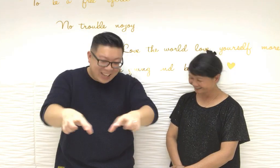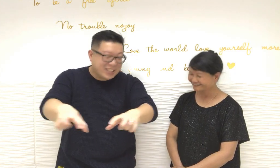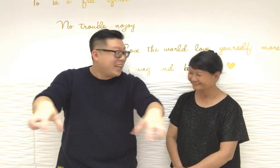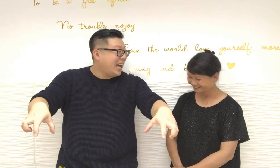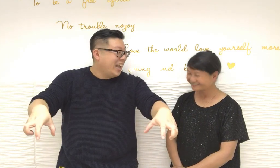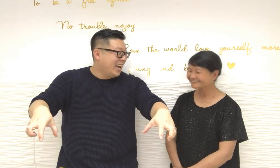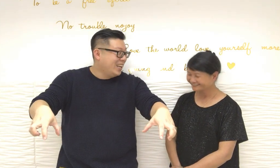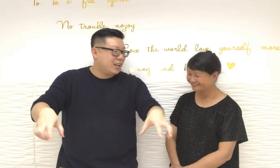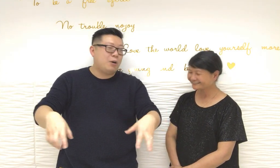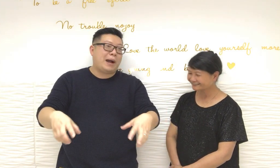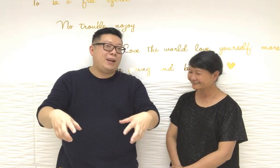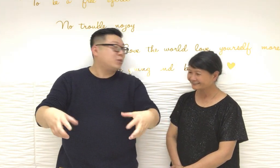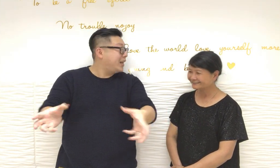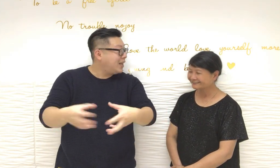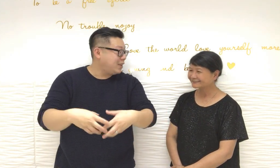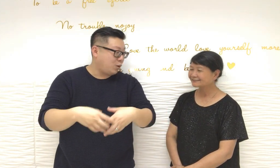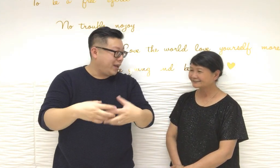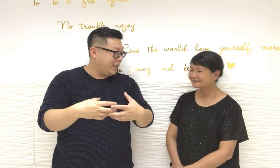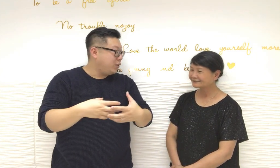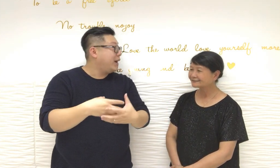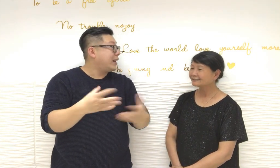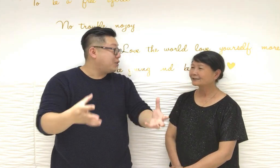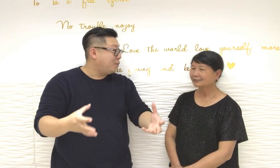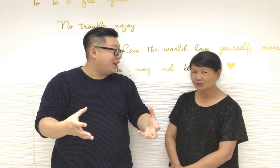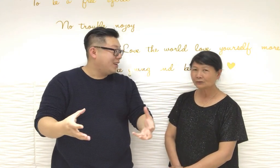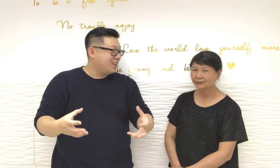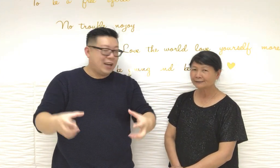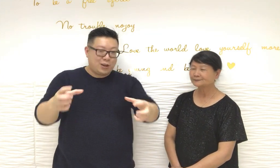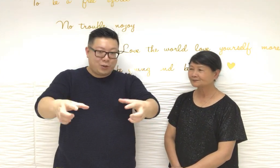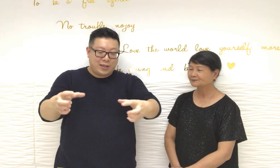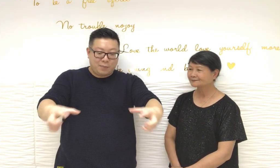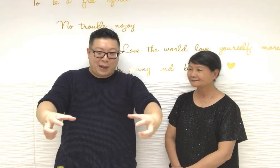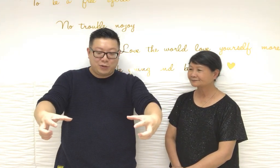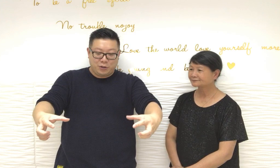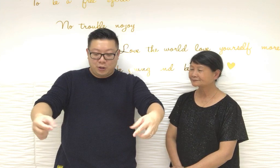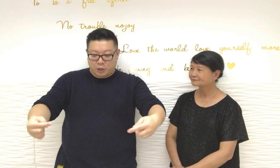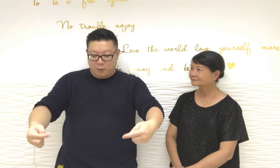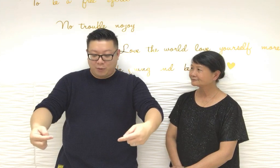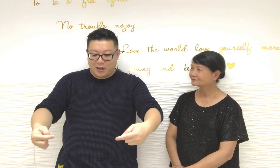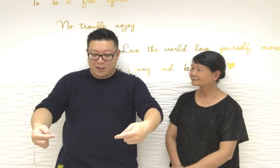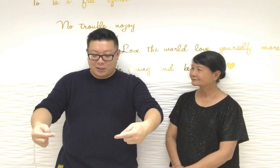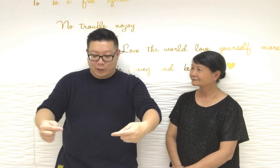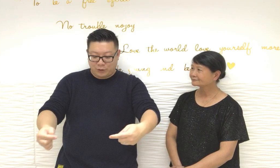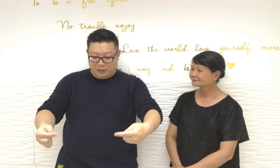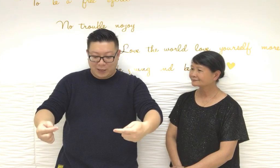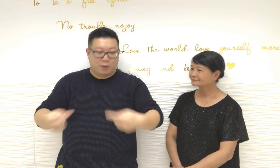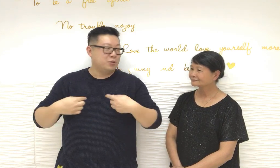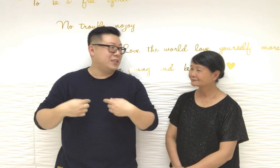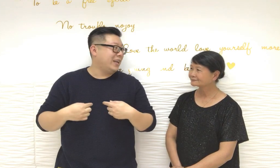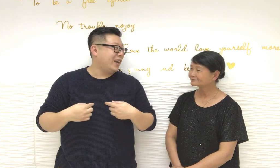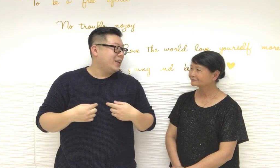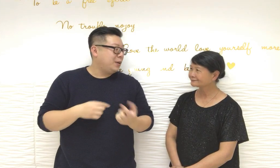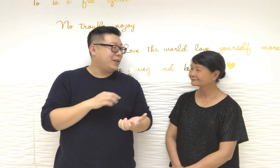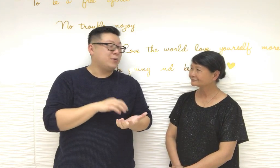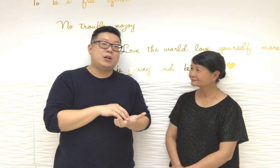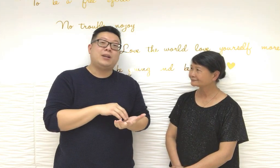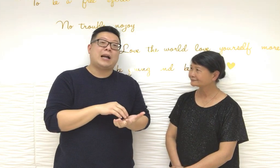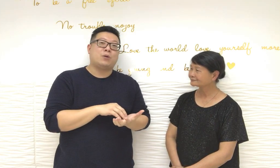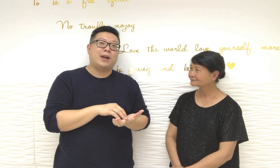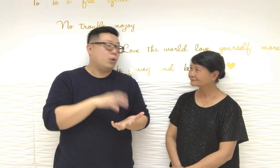在燈旁邊那我放六隻即六也是一個隔鎖是的六隻全部圍著自己看著自己因為油姐的格格是